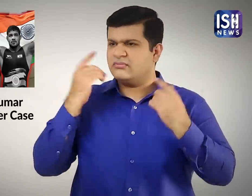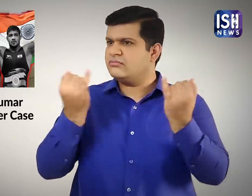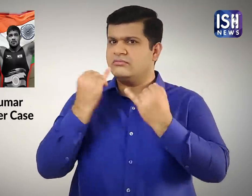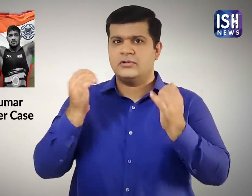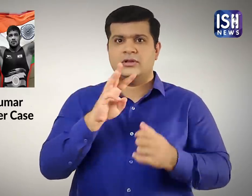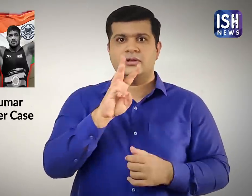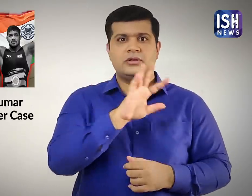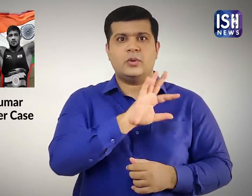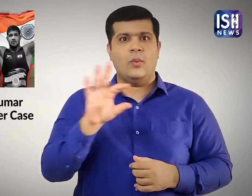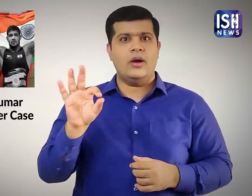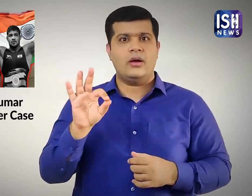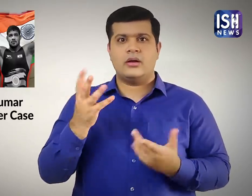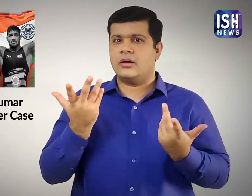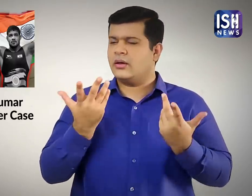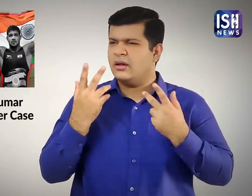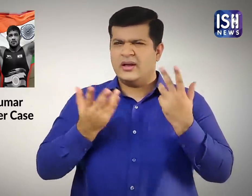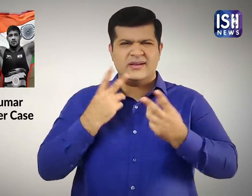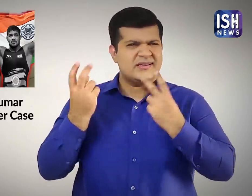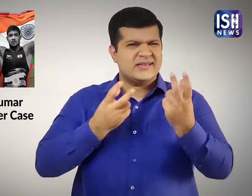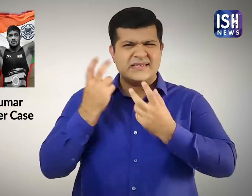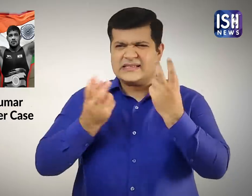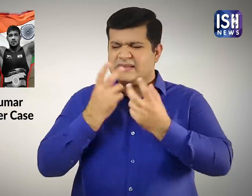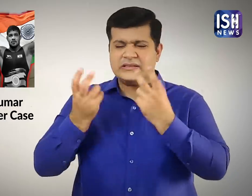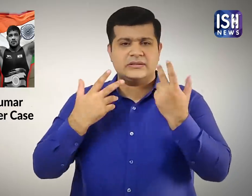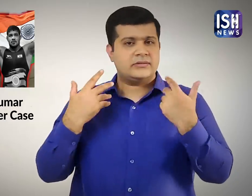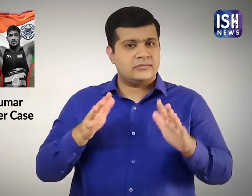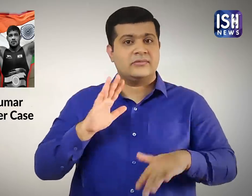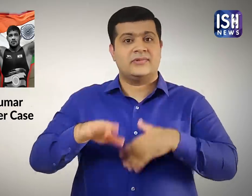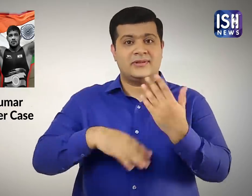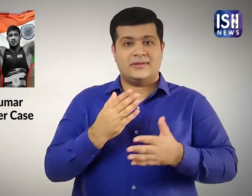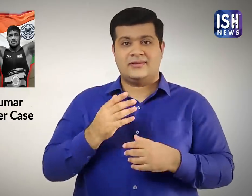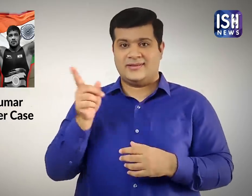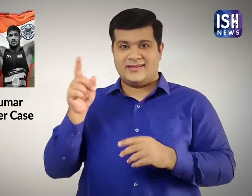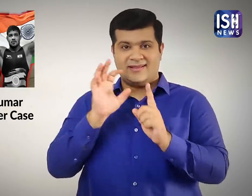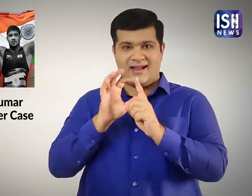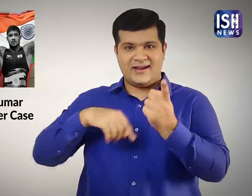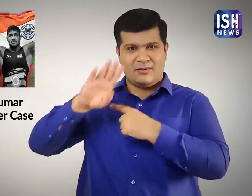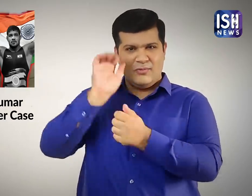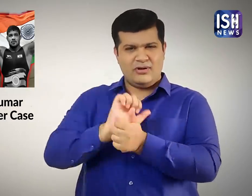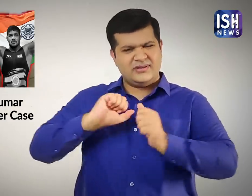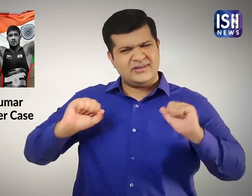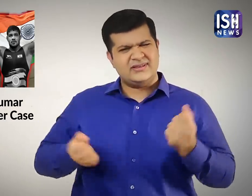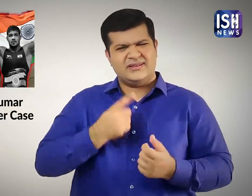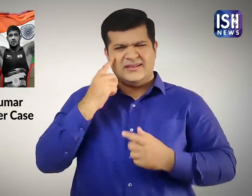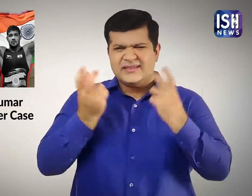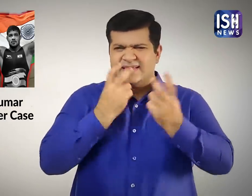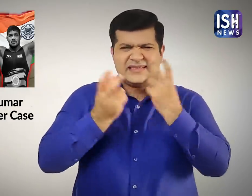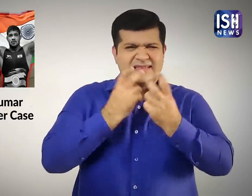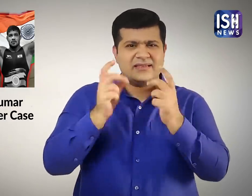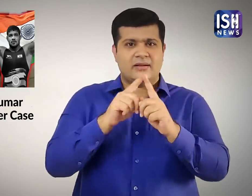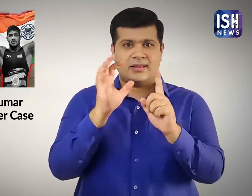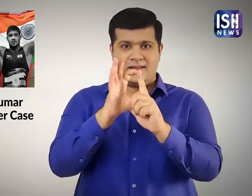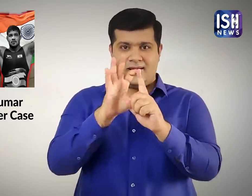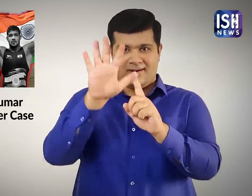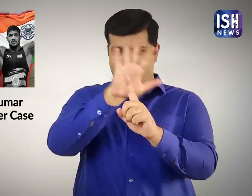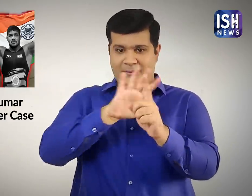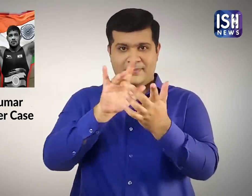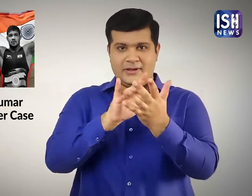हालाकी तीन सपताह से सुशिल कुमार पुलीस की गिरफ्ट से बच रहा था। दिली के आसपास कई जगाहों पर पुलीस पहलवान की